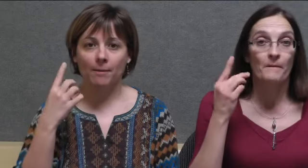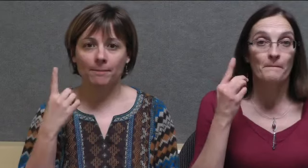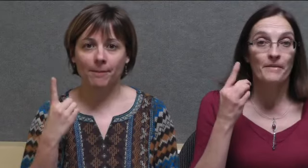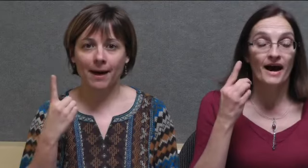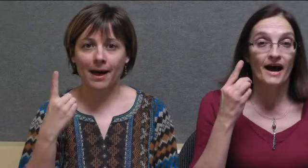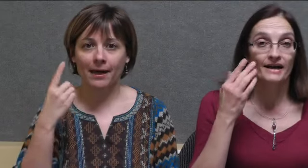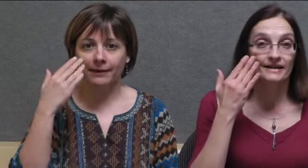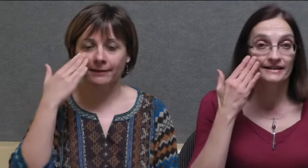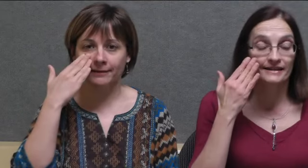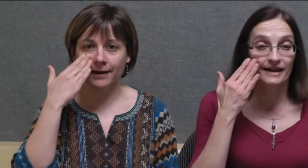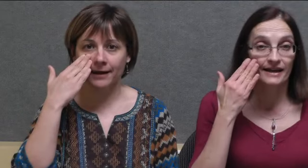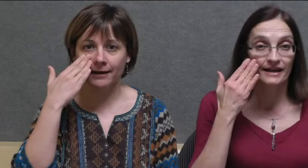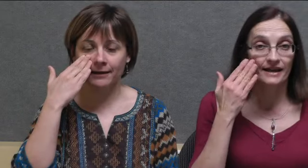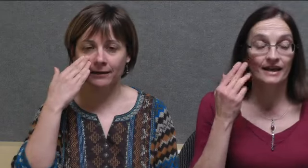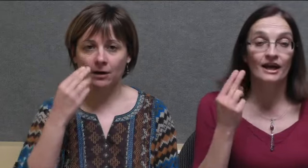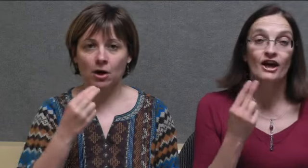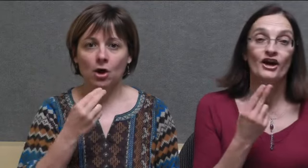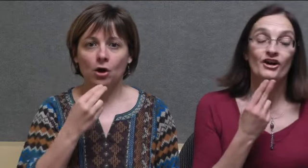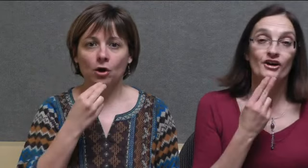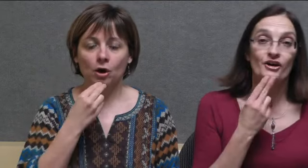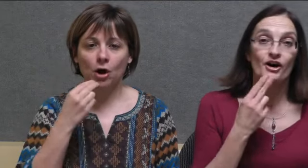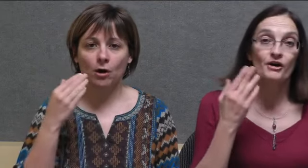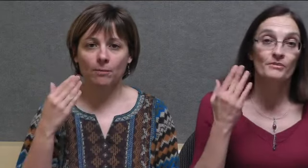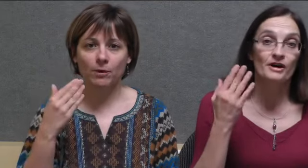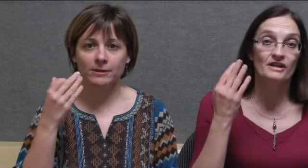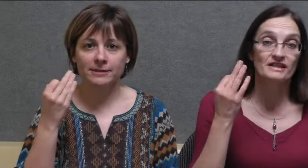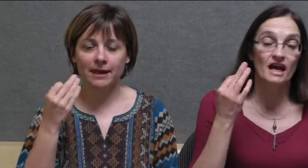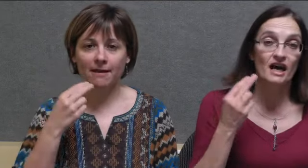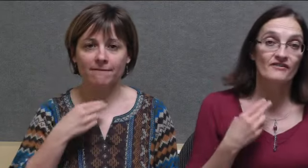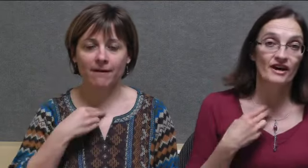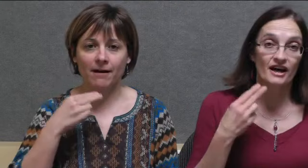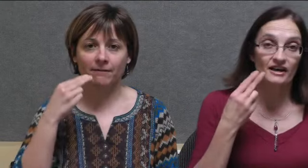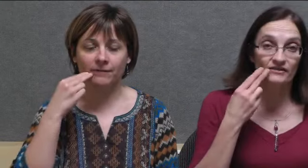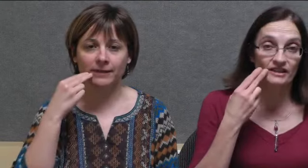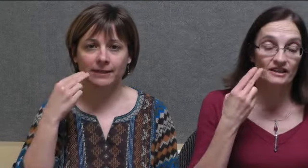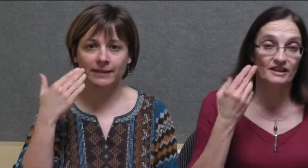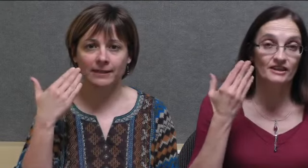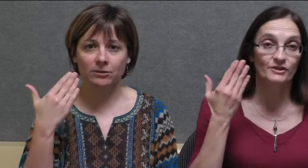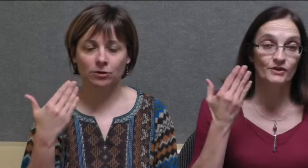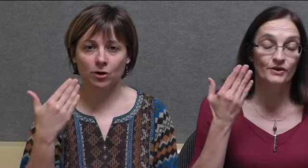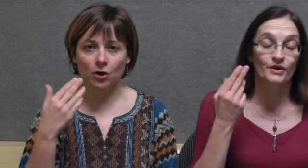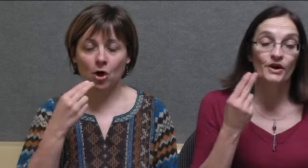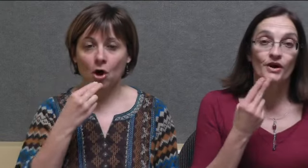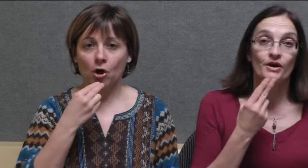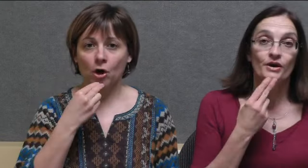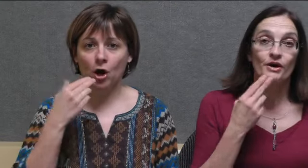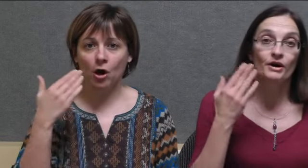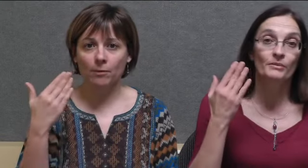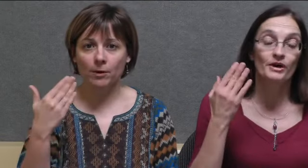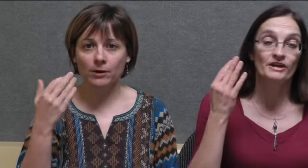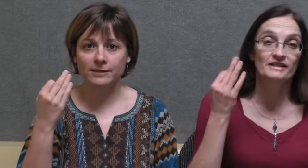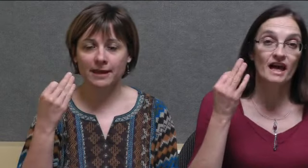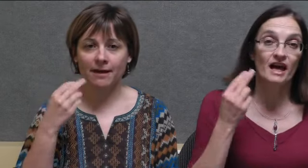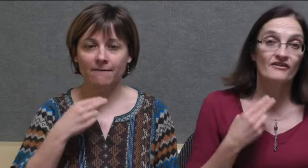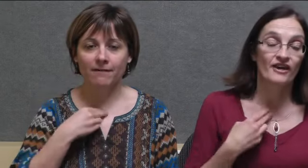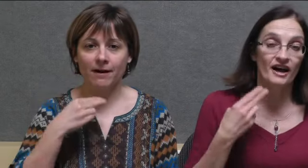patin, comme ça va vite, comme ça va